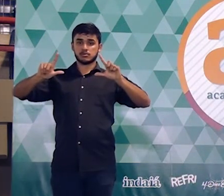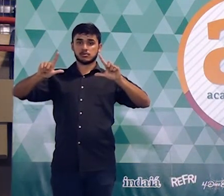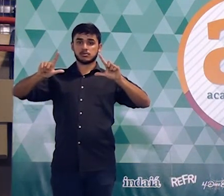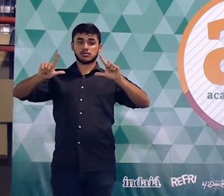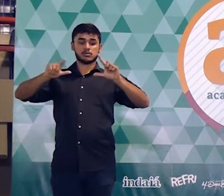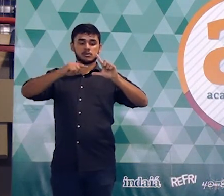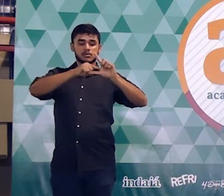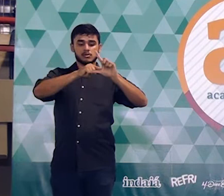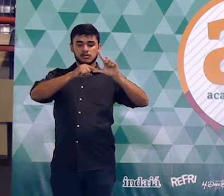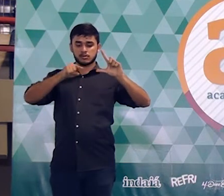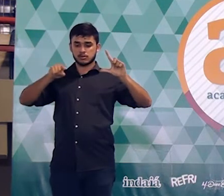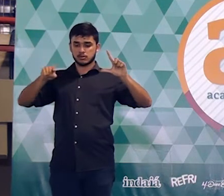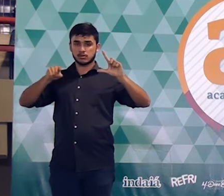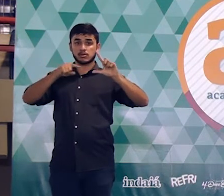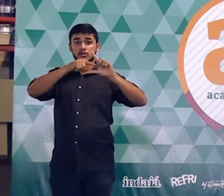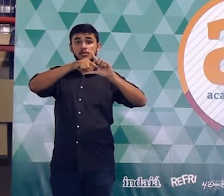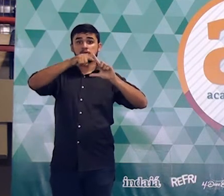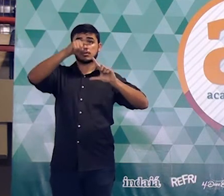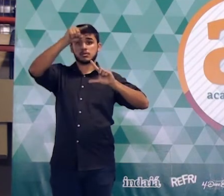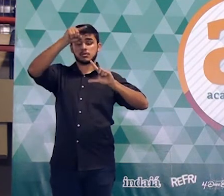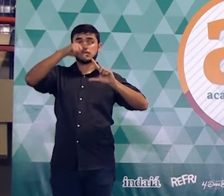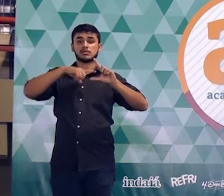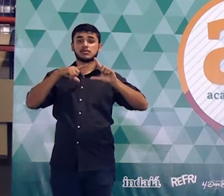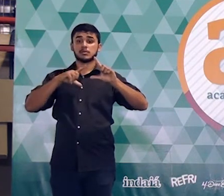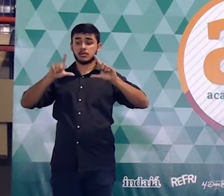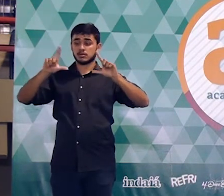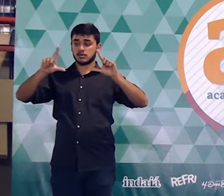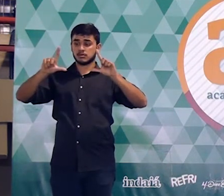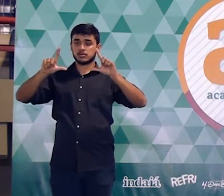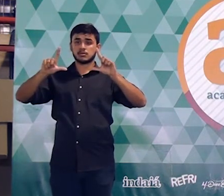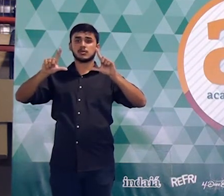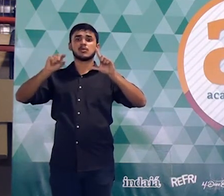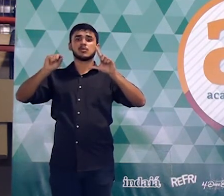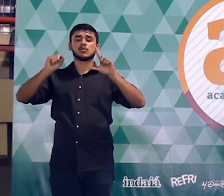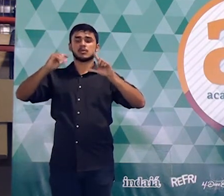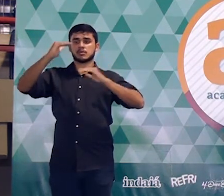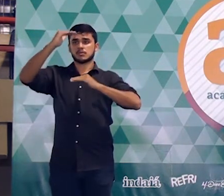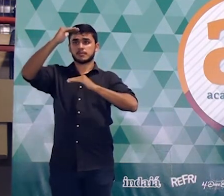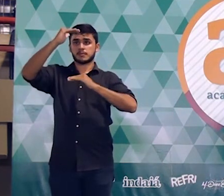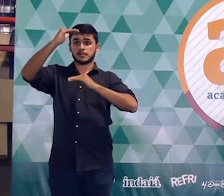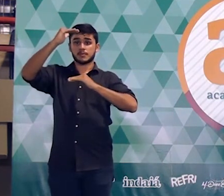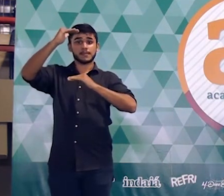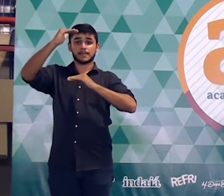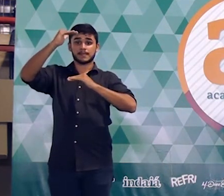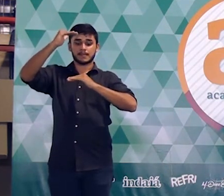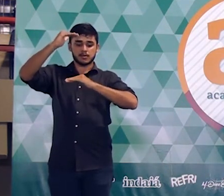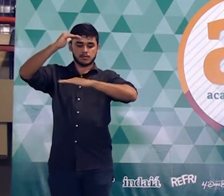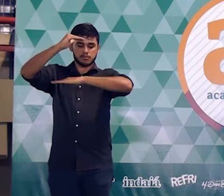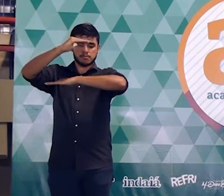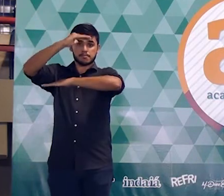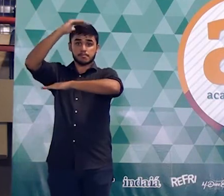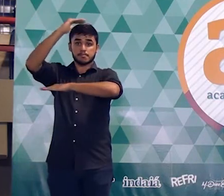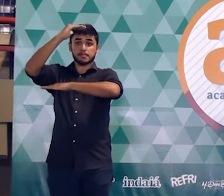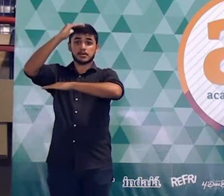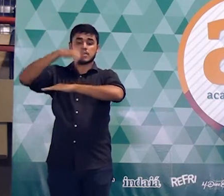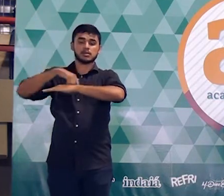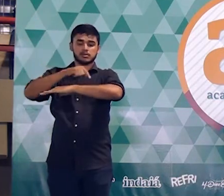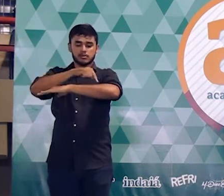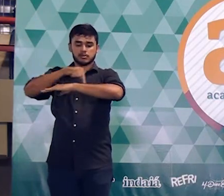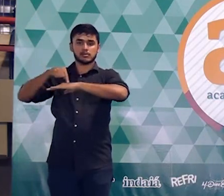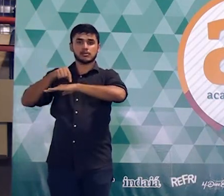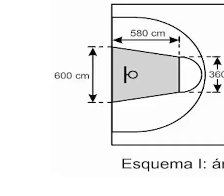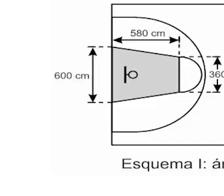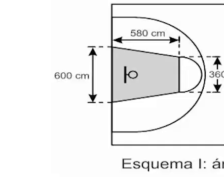sempre são os lados paralelos. Quais são os lados paralelos nessa figura aí? São essas duas